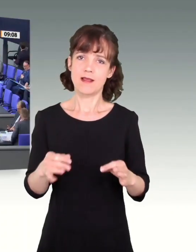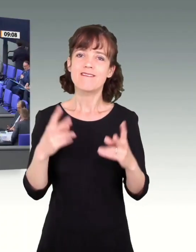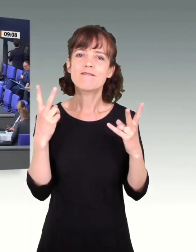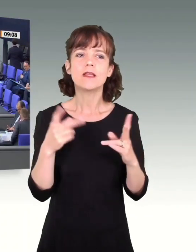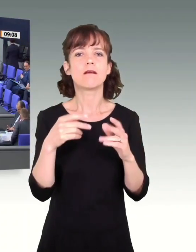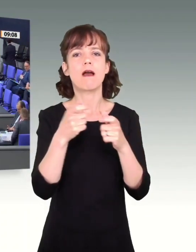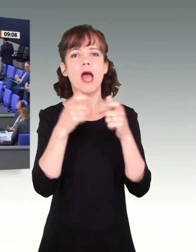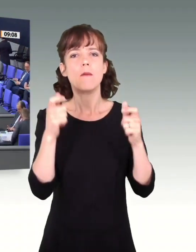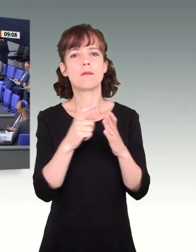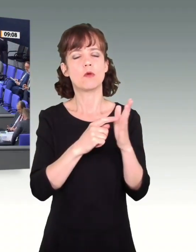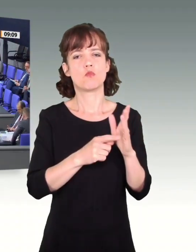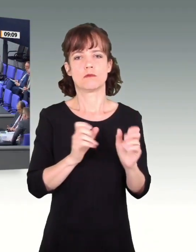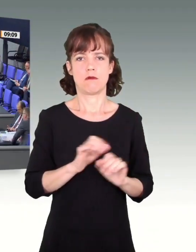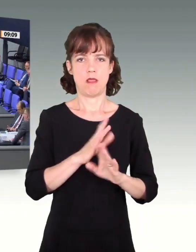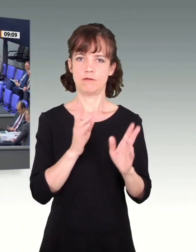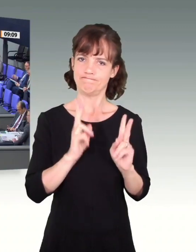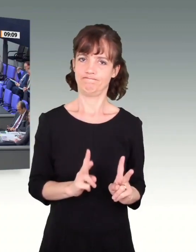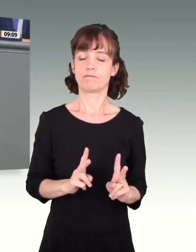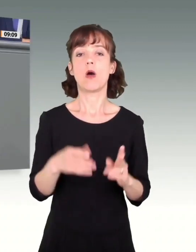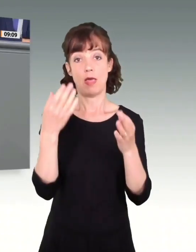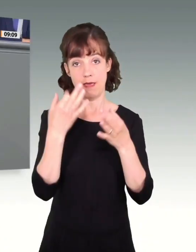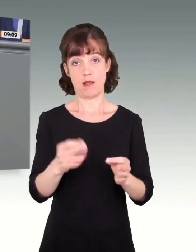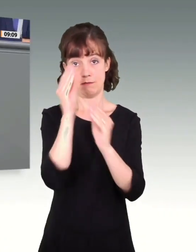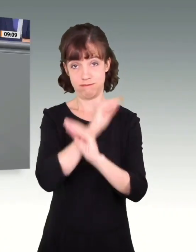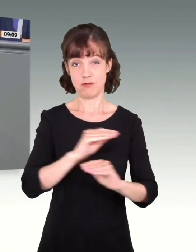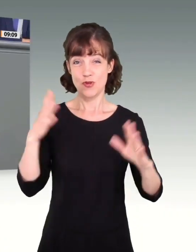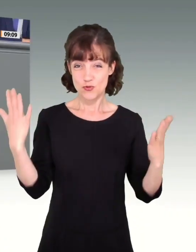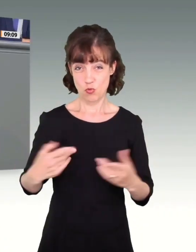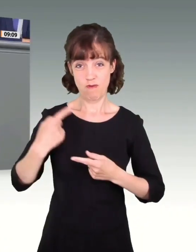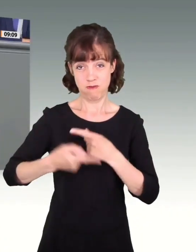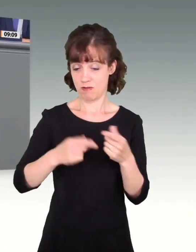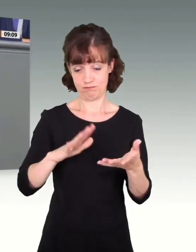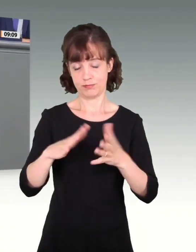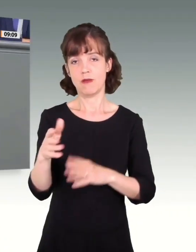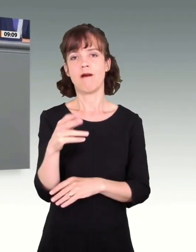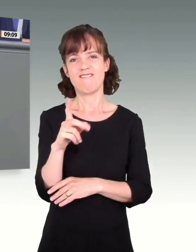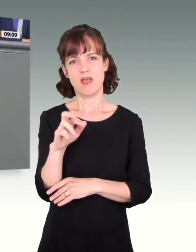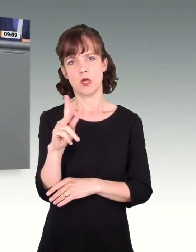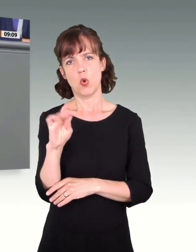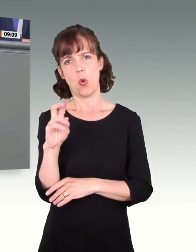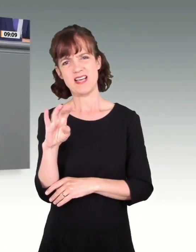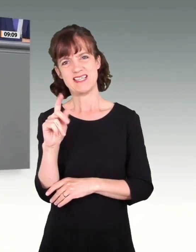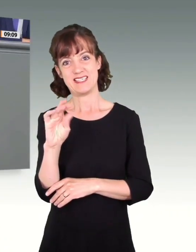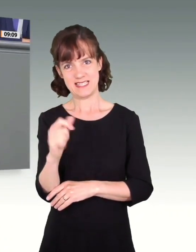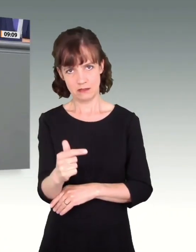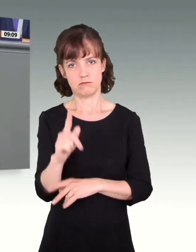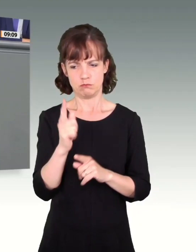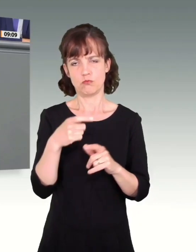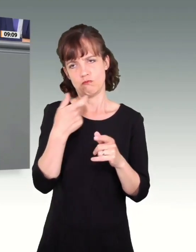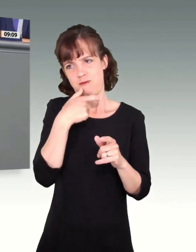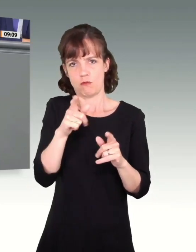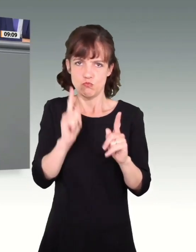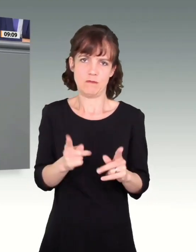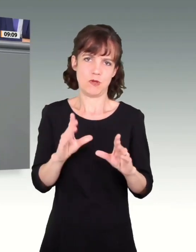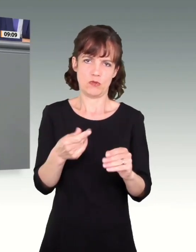Ich will Ihnen das auch ganz deutlich sagen. Mit diesem verkorksten Verfahren – ich will den Begriff nochmal verwenden – beschädigen Sie auch